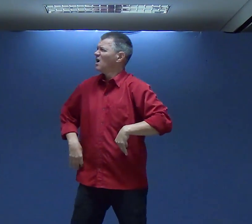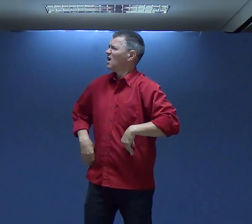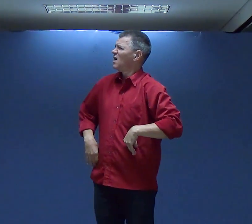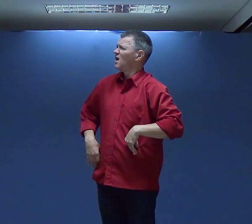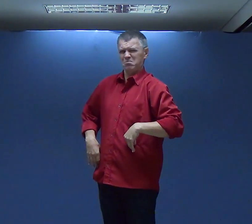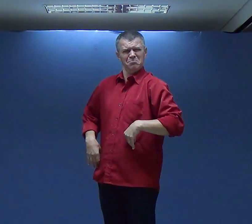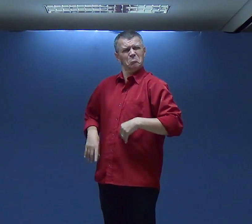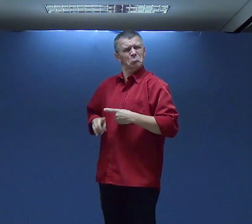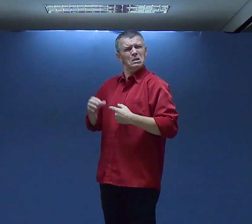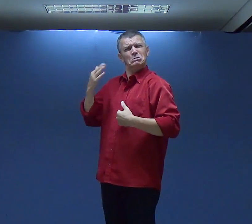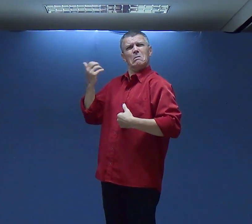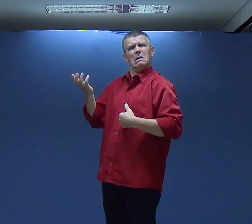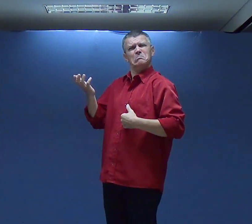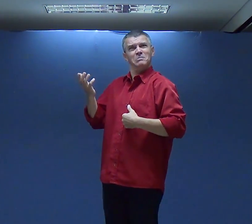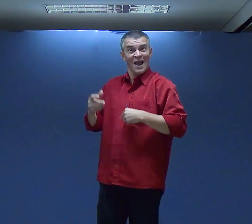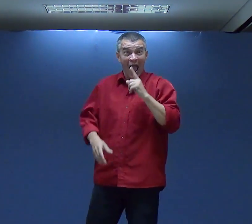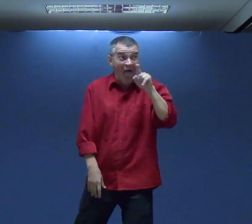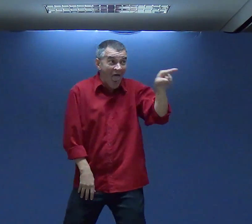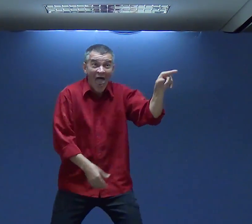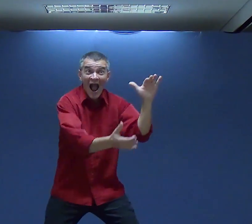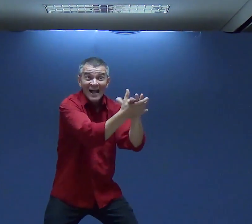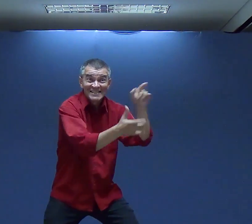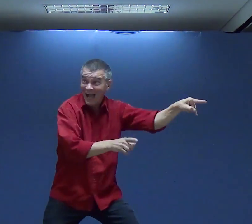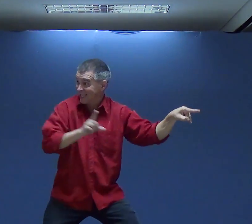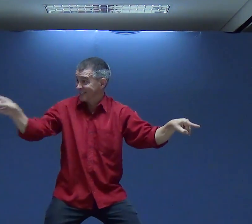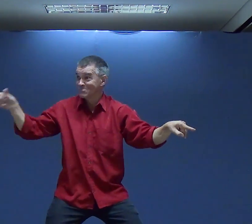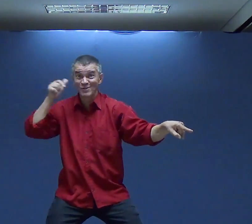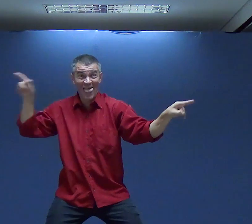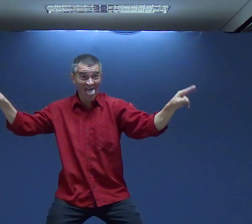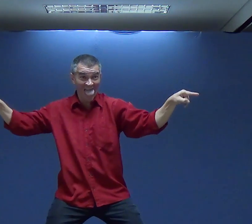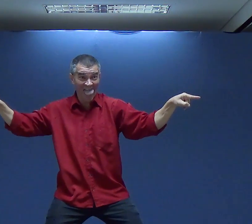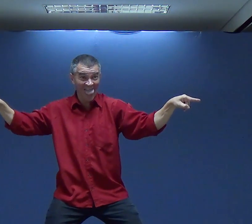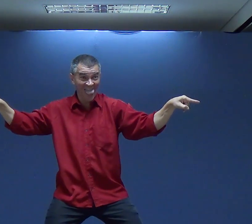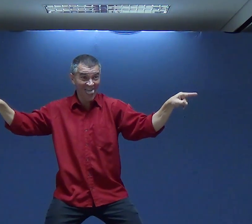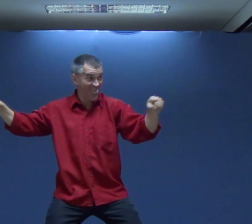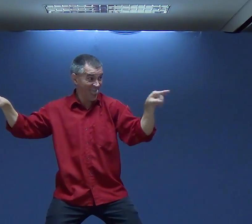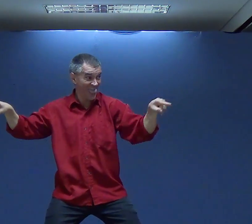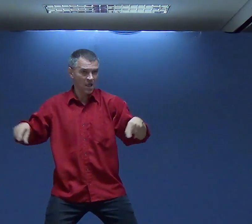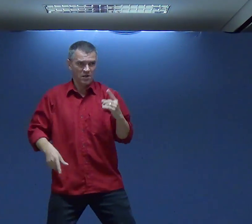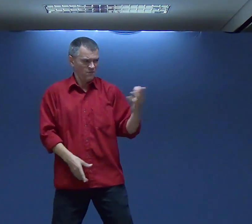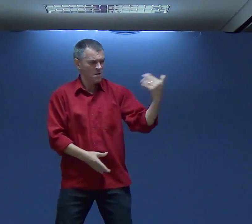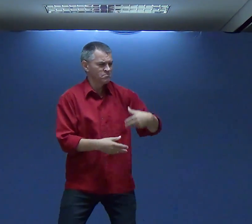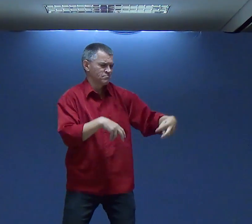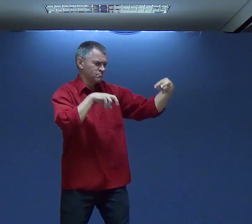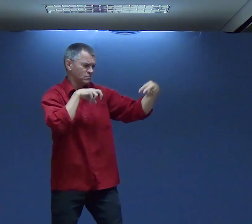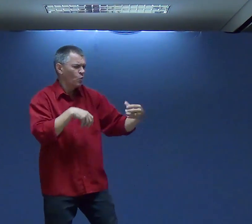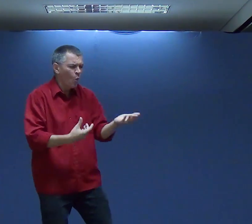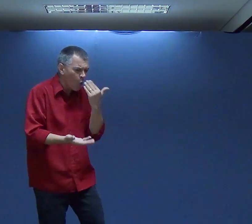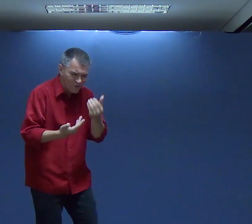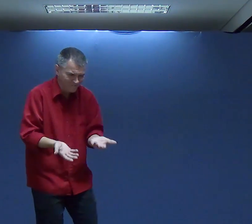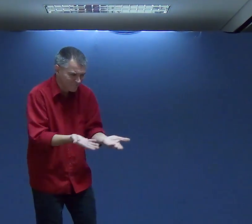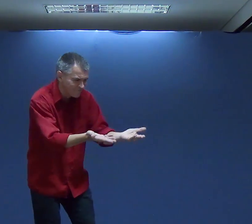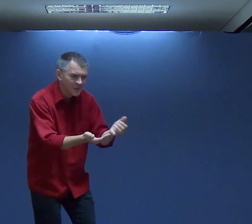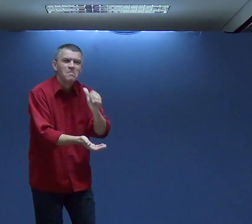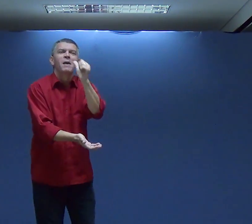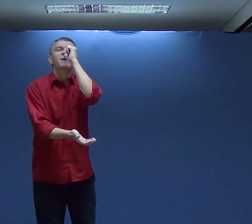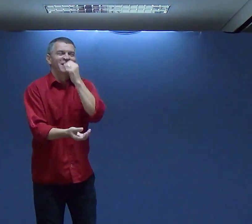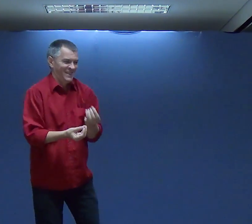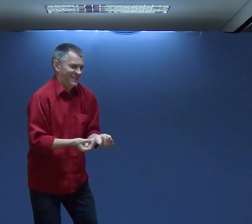Davi Por que o senhor Me chamou? Porque Davi Já Dentro dele Ele já começou A